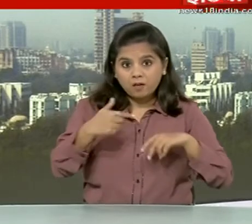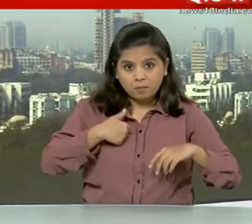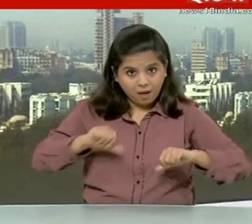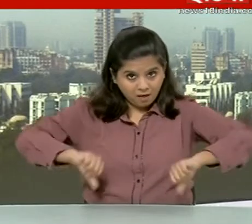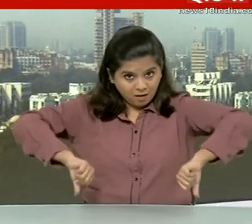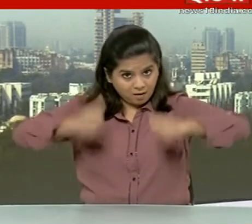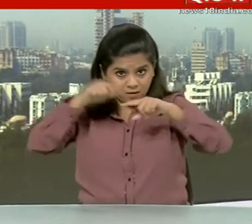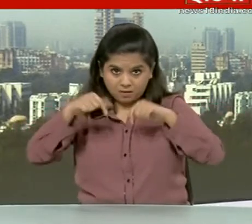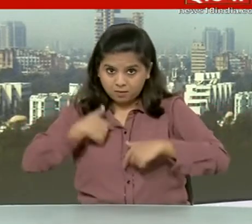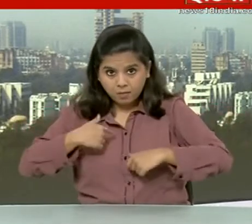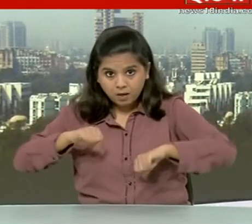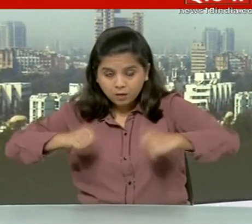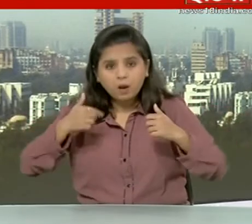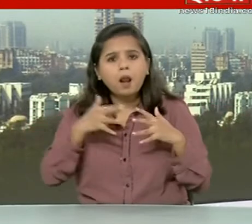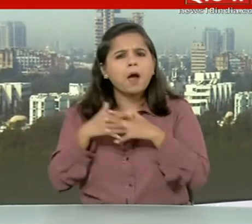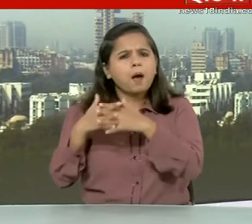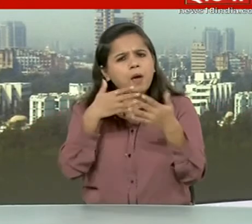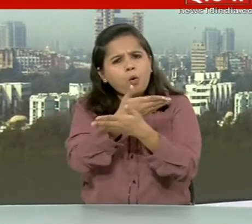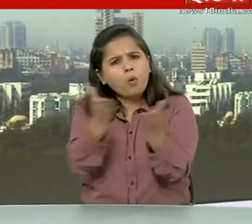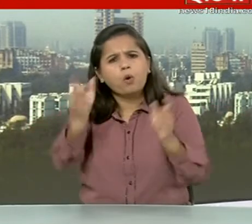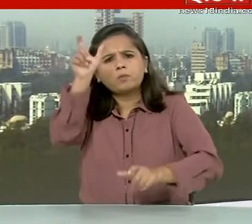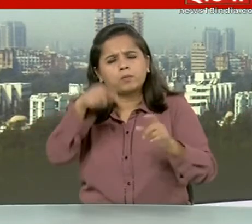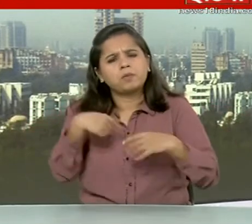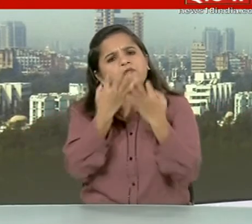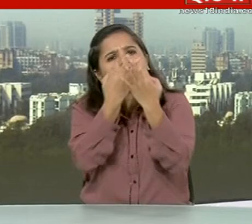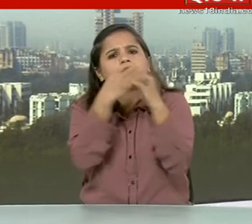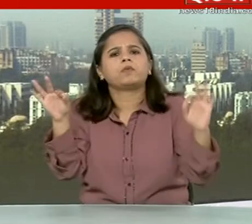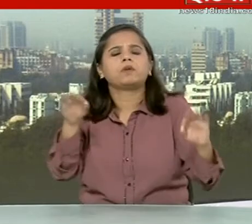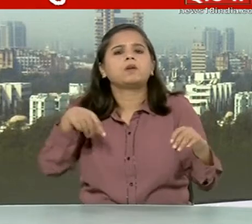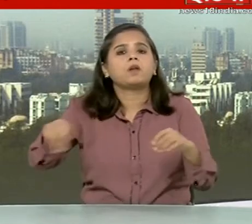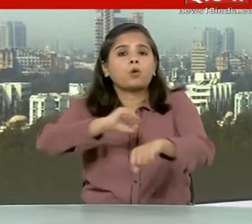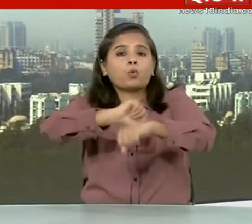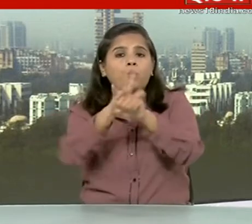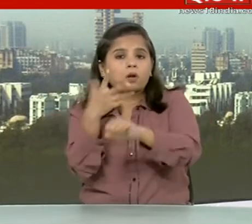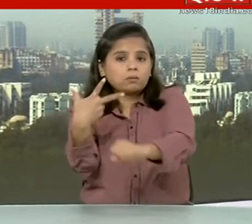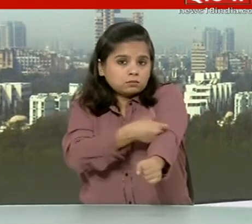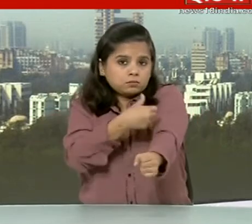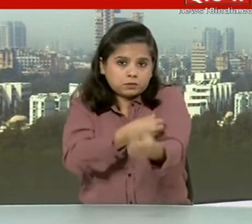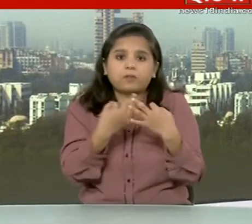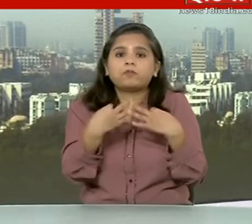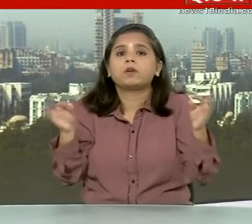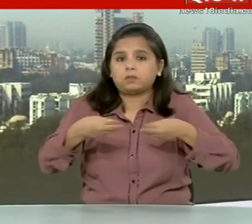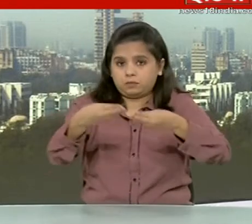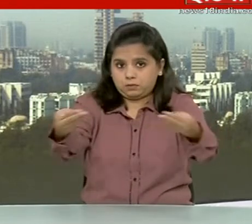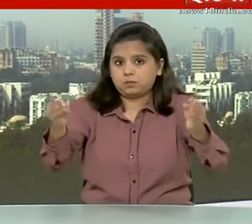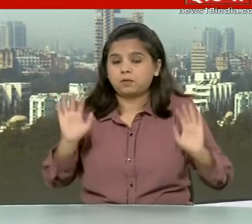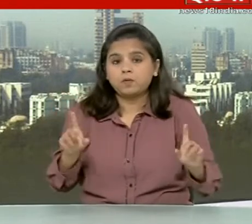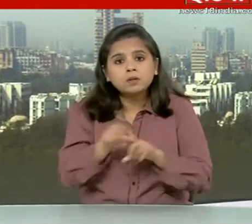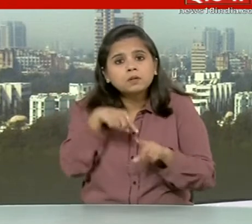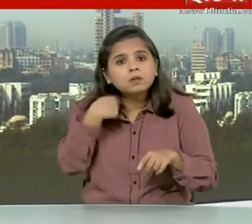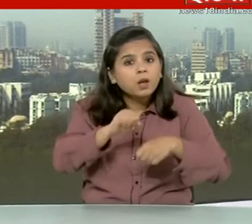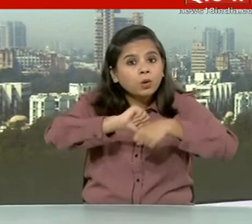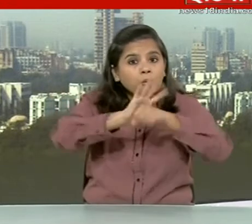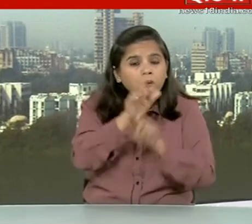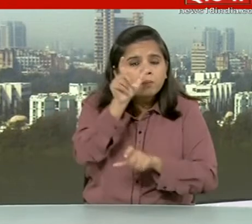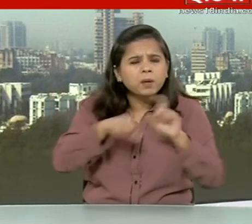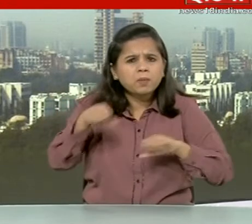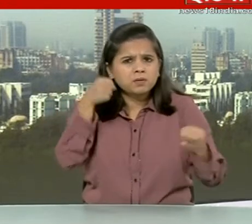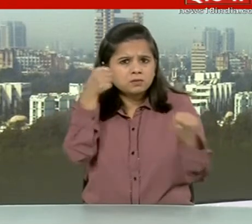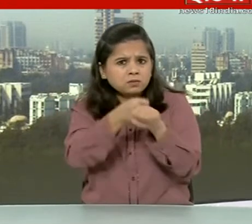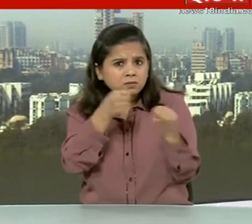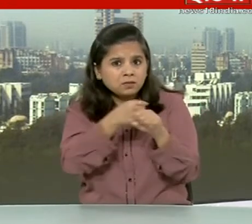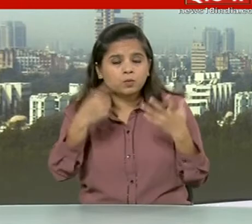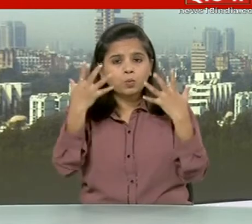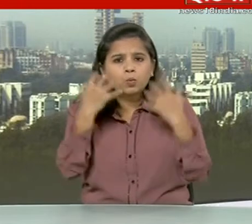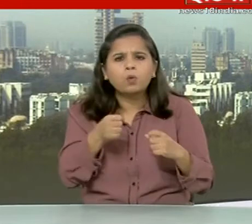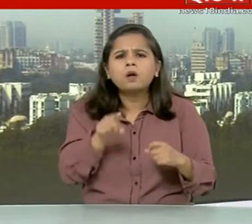जीत होती है तो वो सभी अमेरिकी नागरिकों को मुफ्त कोरोना वैक्सीन उपलब्द कराएंगे साथ उन्होंने कोरोना वाइरस महामारी से लडने के